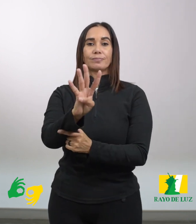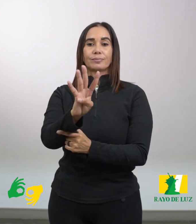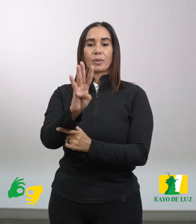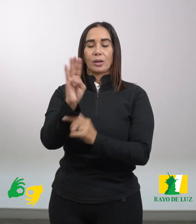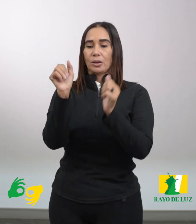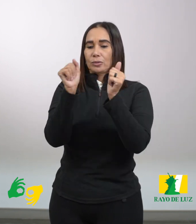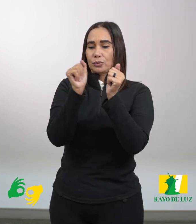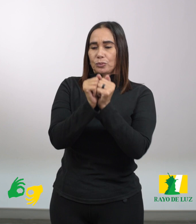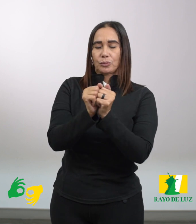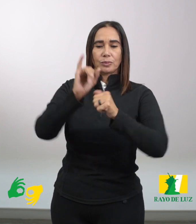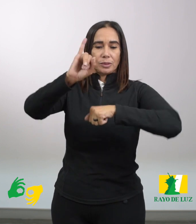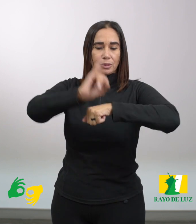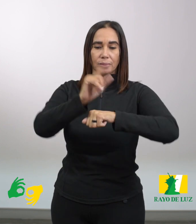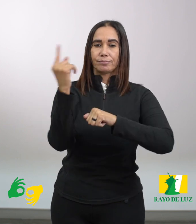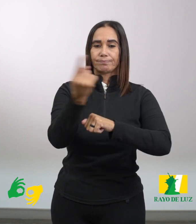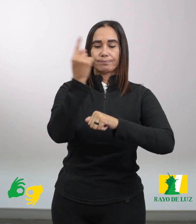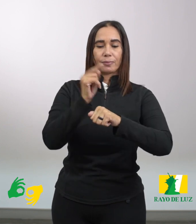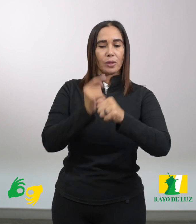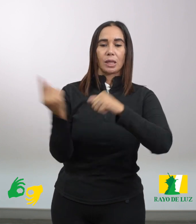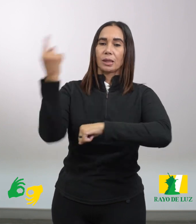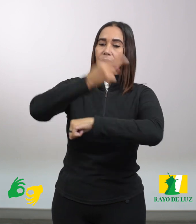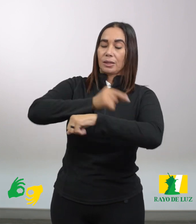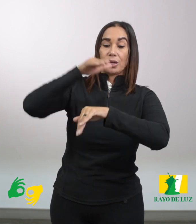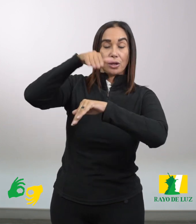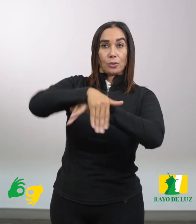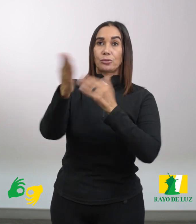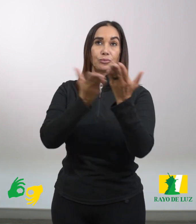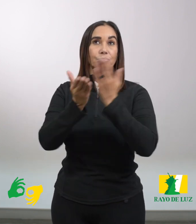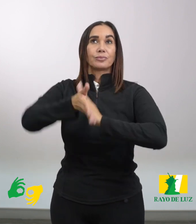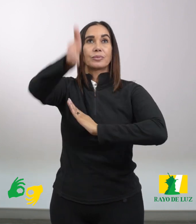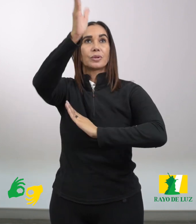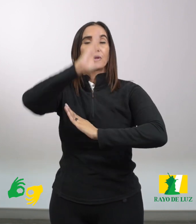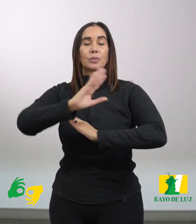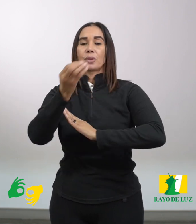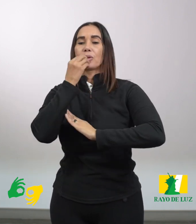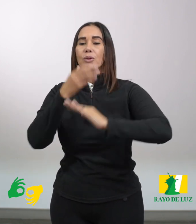se apartaba del templo día y noche, sirviendo a Dios con ayunos y oraciones.